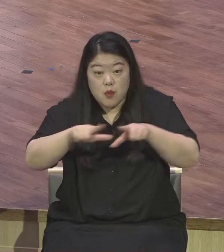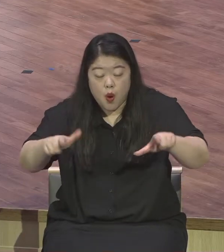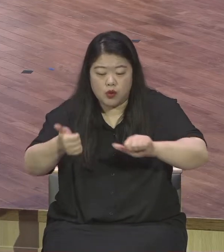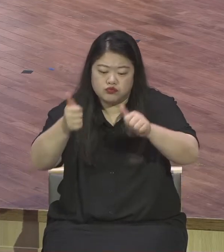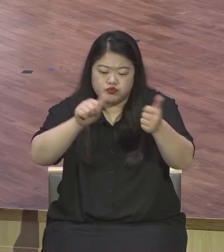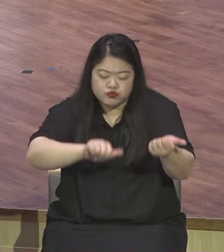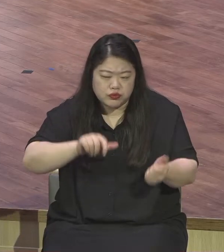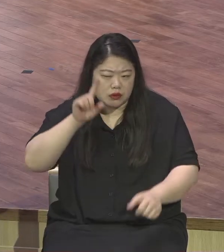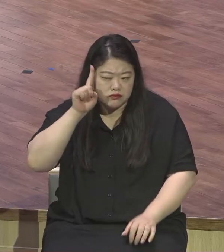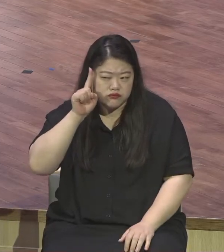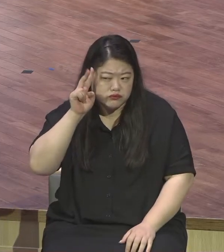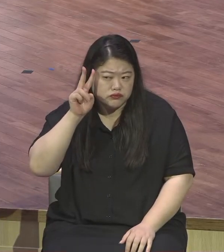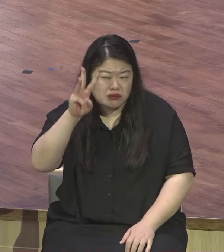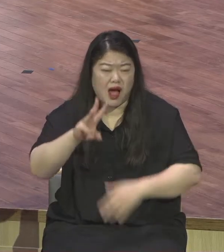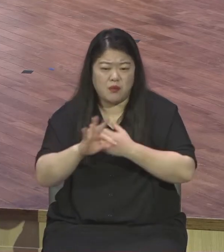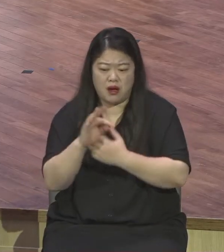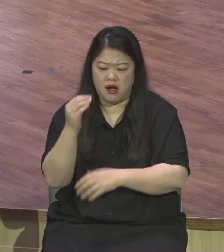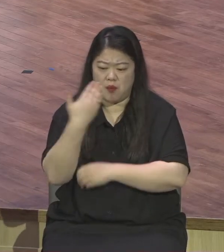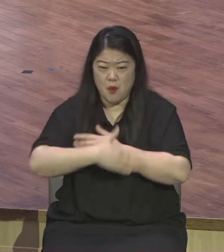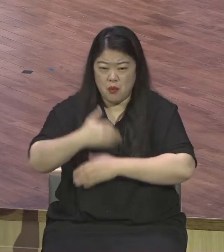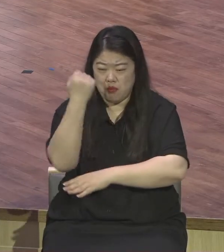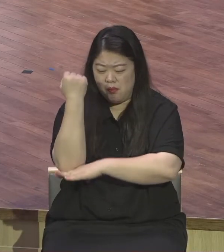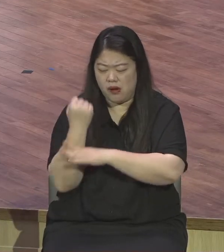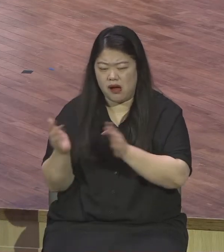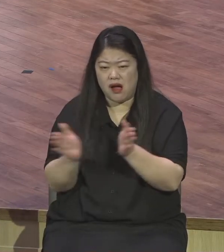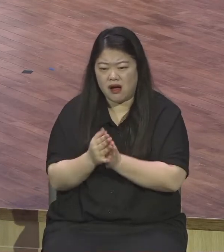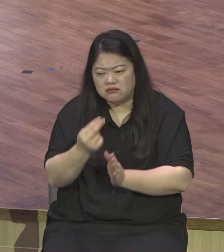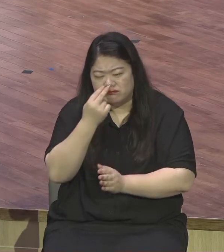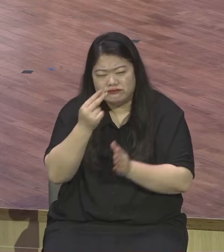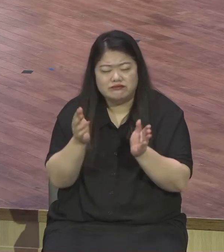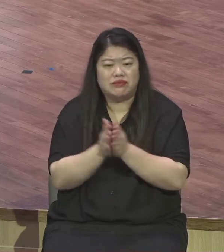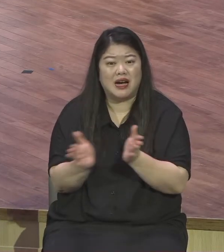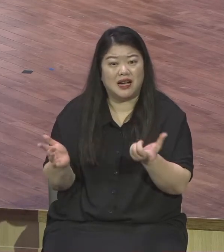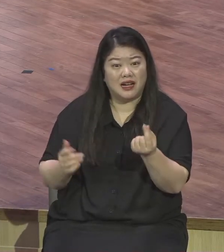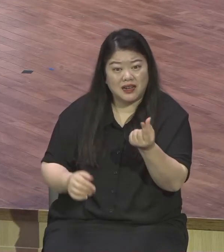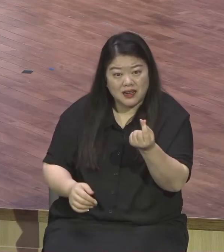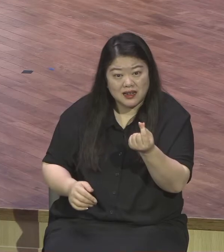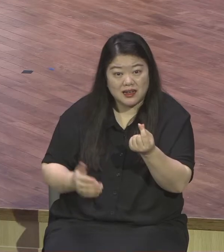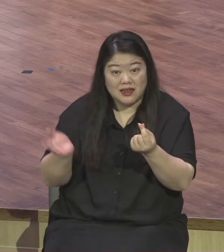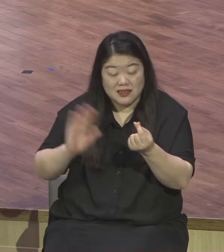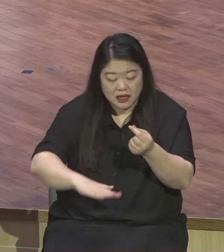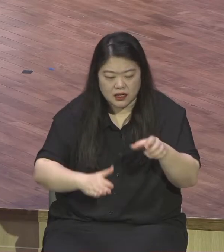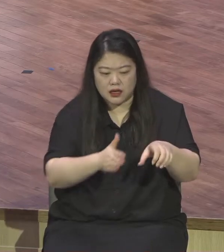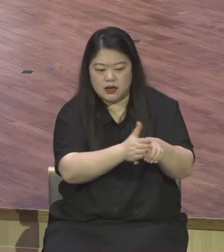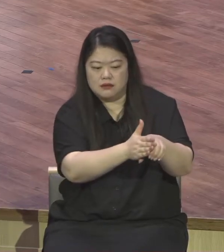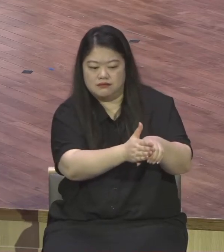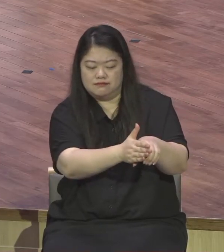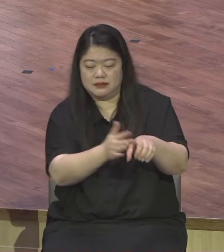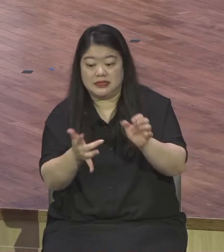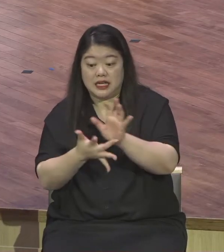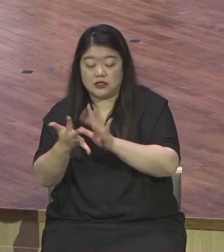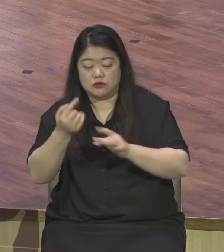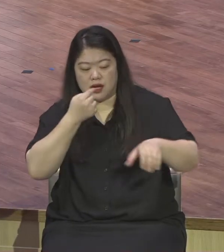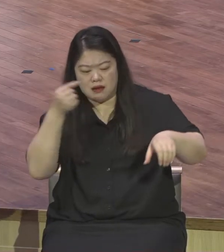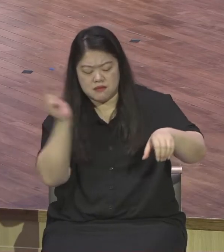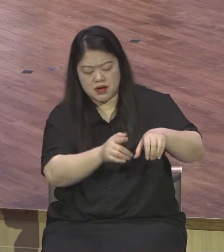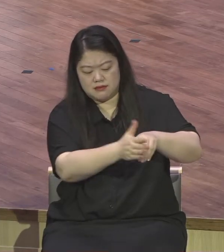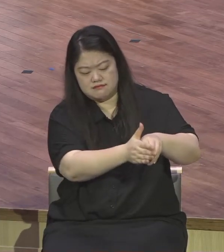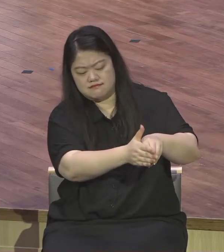살려낸 이 놀라운 은내를 마리아가 받은 사람이에요. 이런